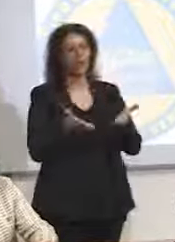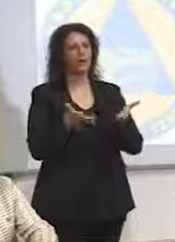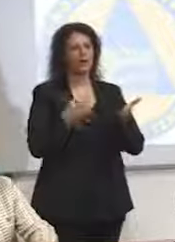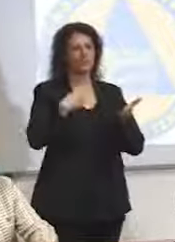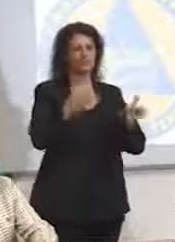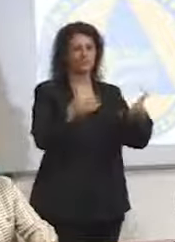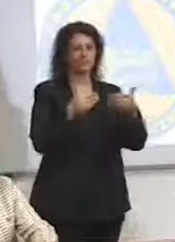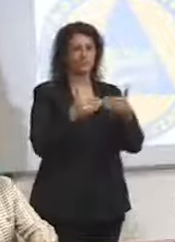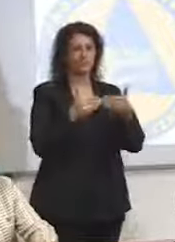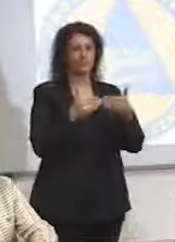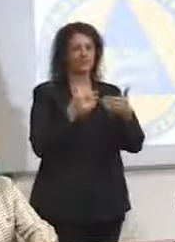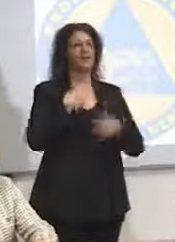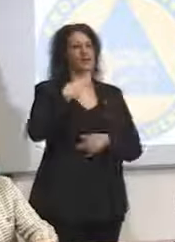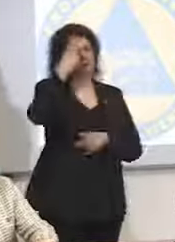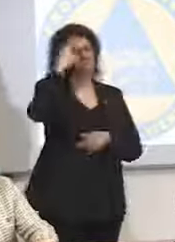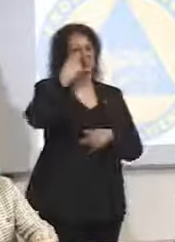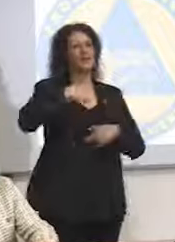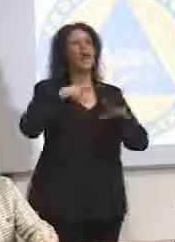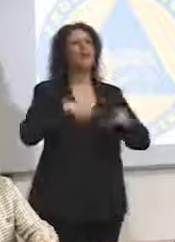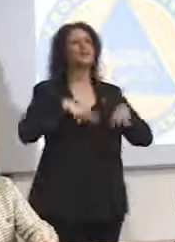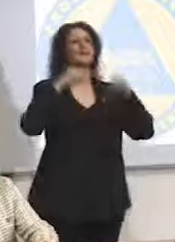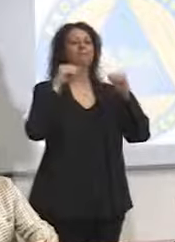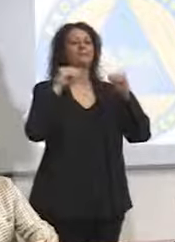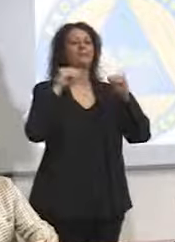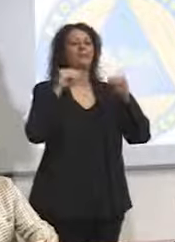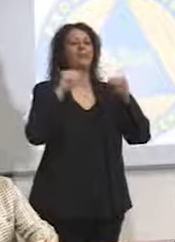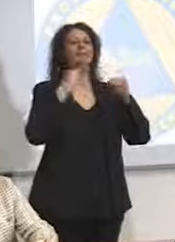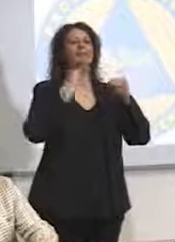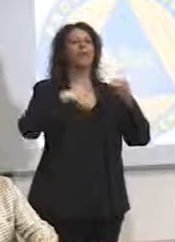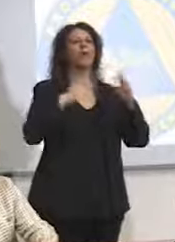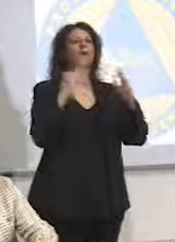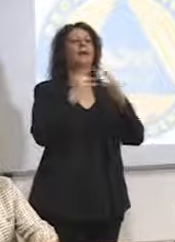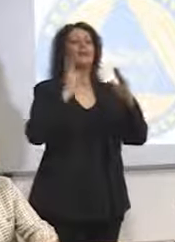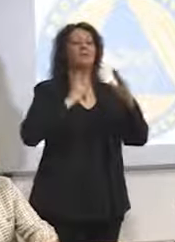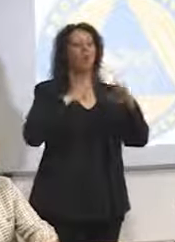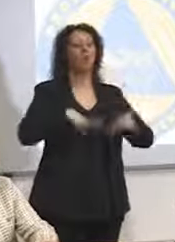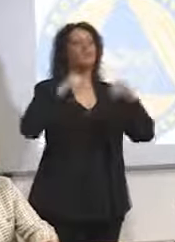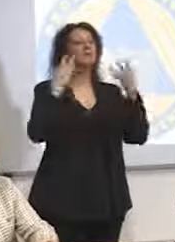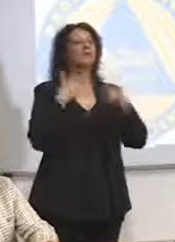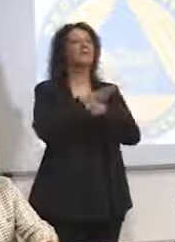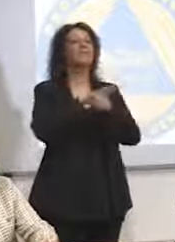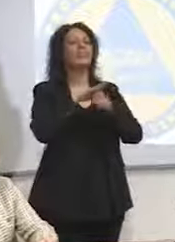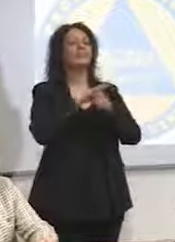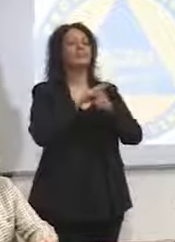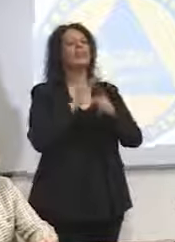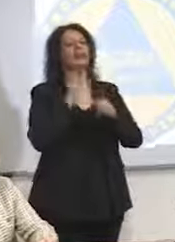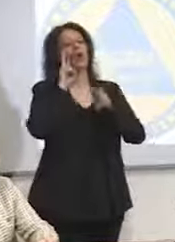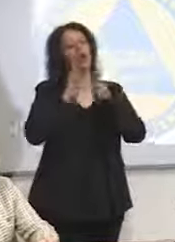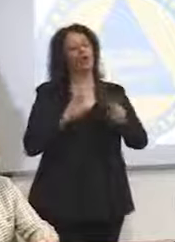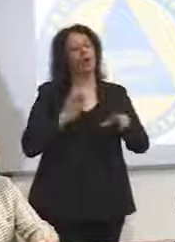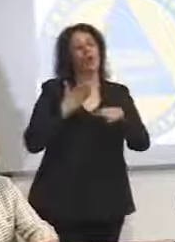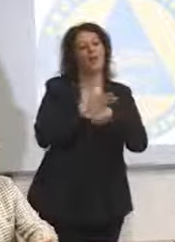Voi sapete che all'inizio avevo fatto una scelta di contingentare gli ingressi, dopodiché si è deciso di chiudere totalmente.